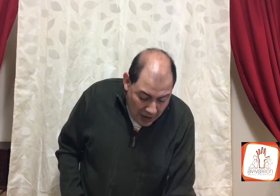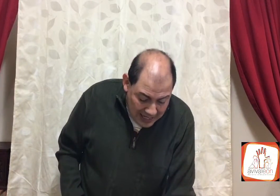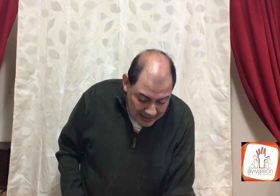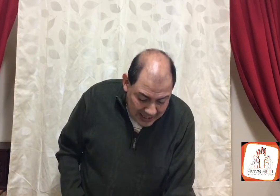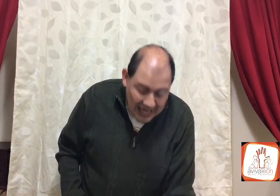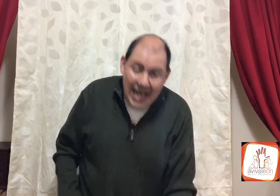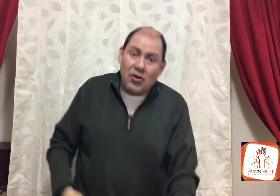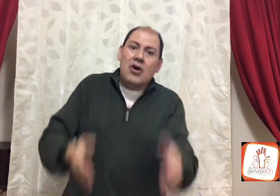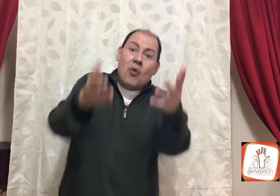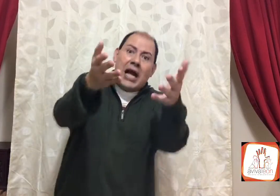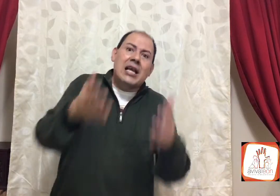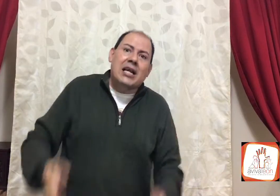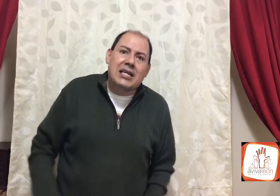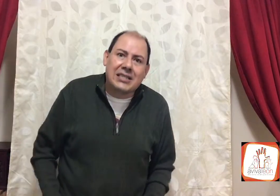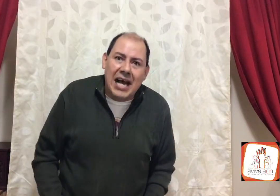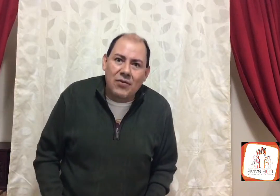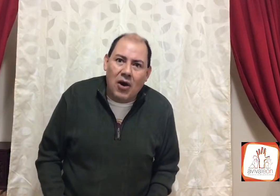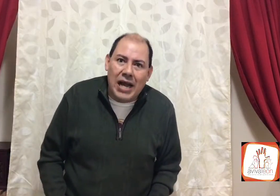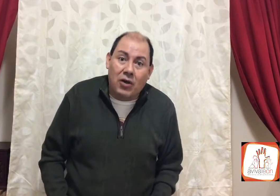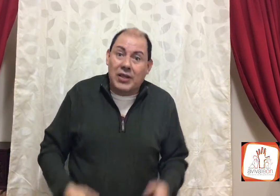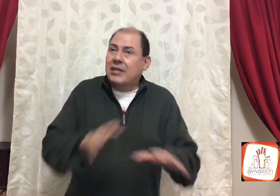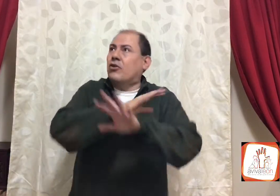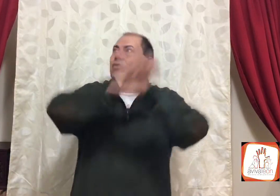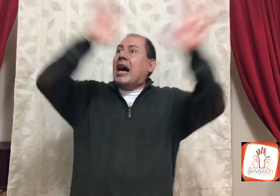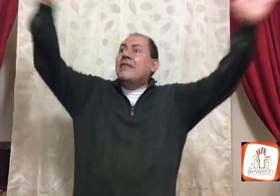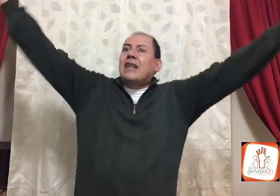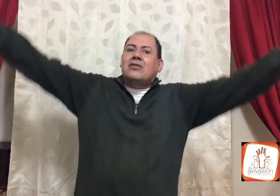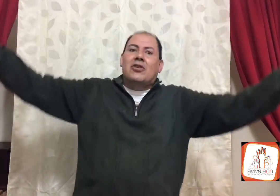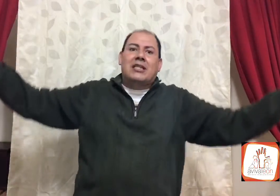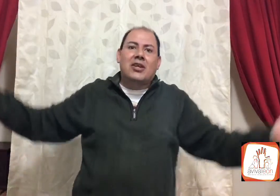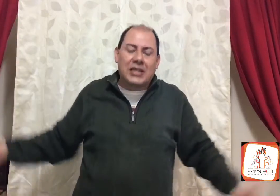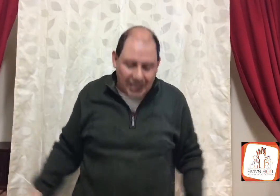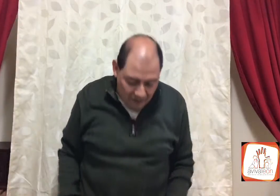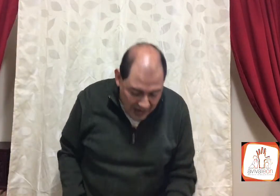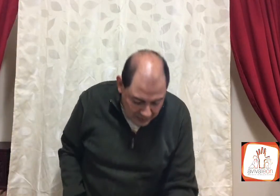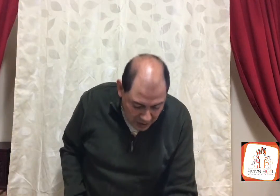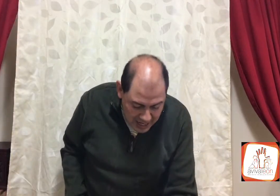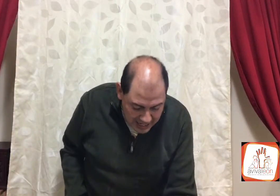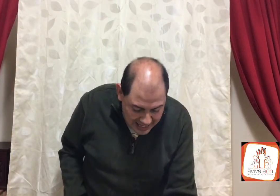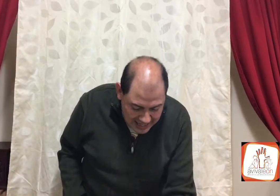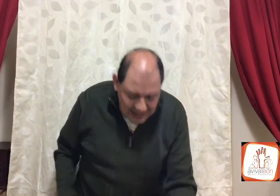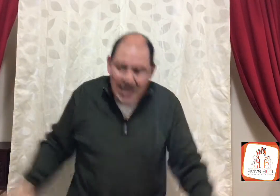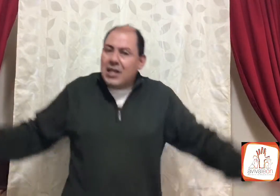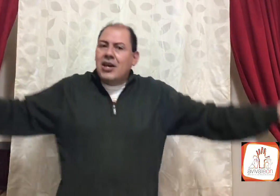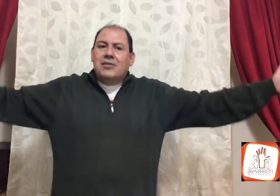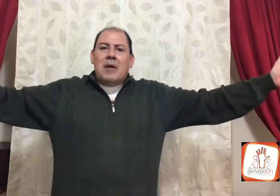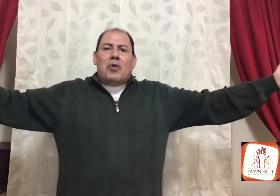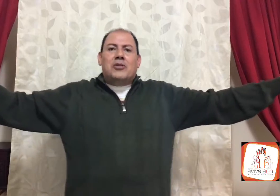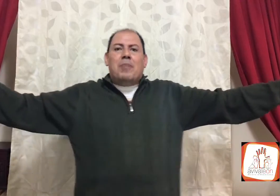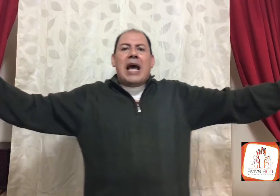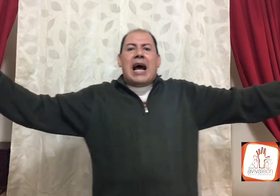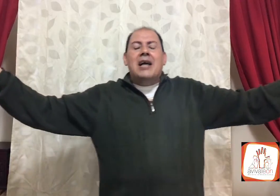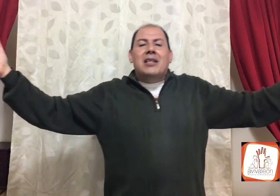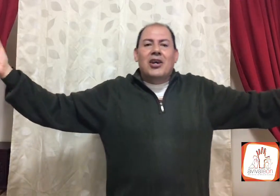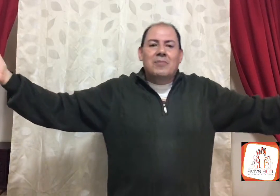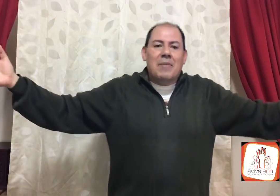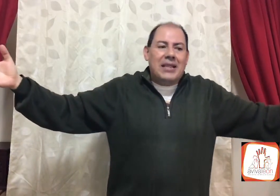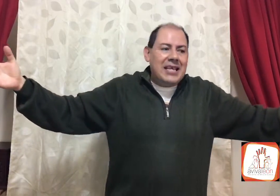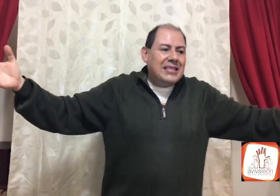o alguien cercano, o alguien cristiano, ahora con tantas conexiones, Facebook, que dice, Dios me prospera, Dios me bendice,